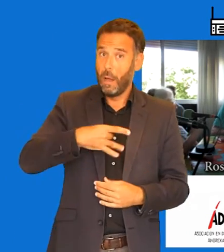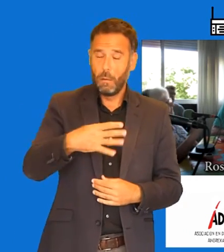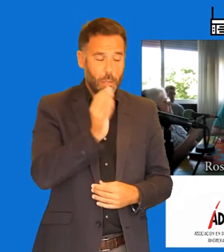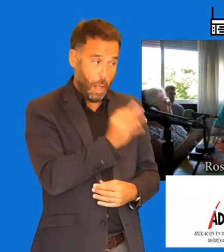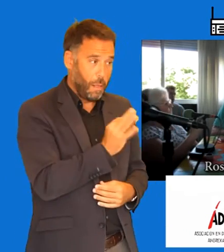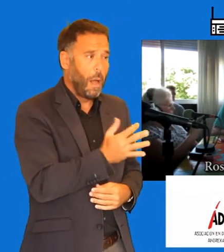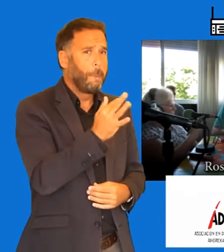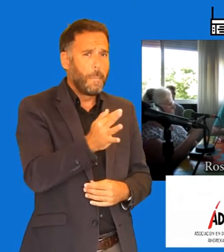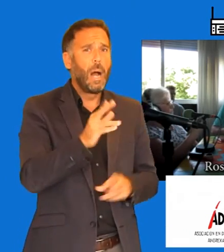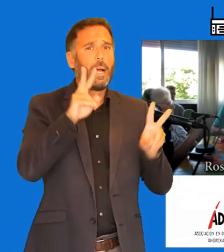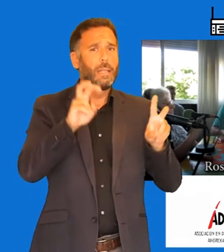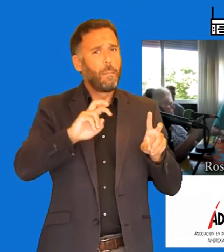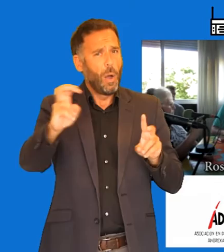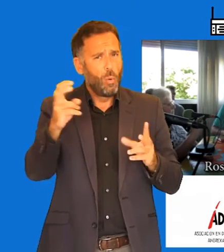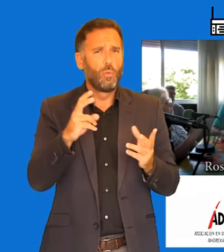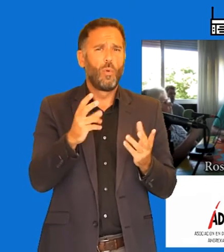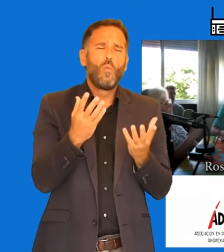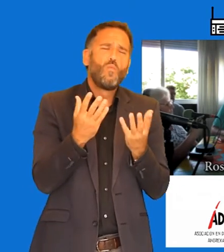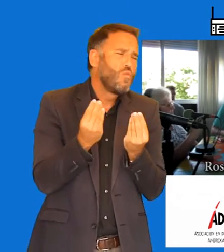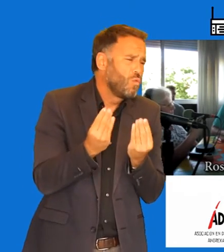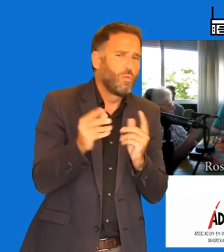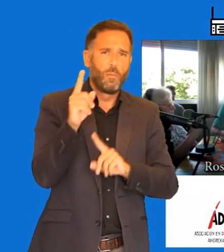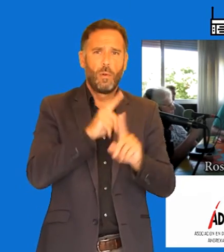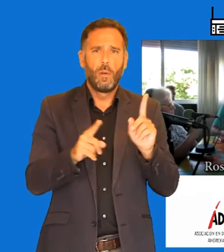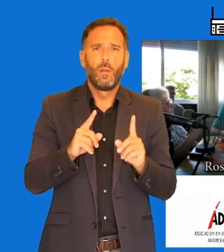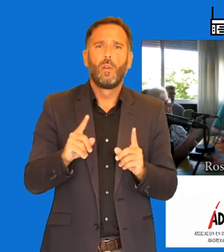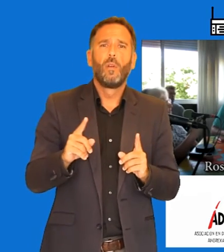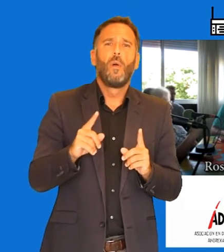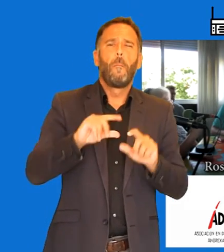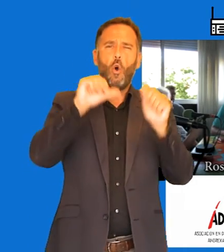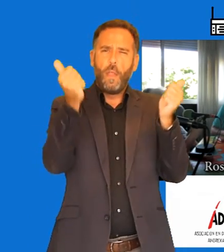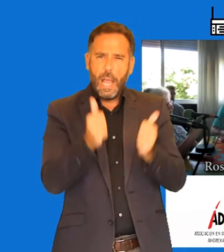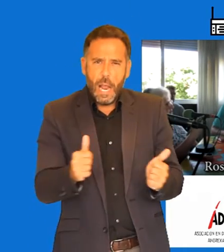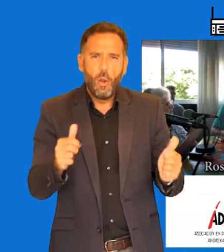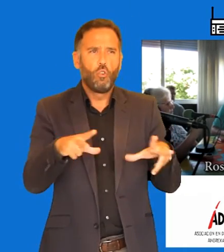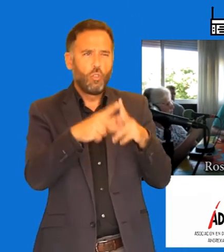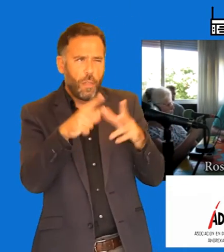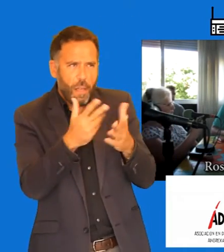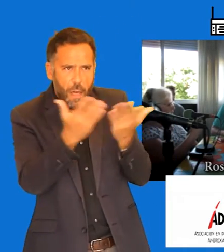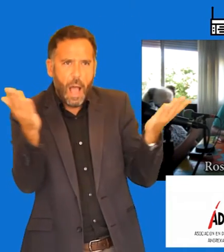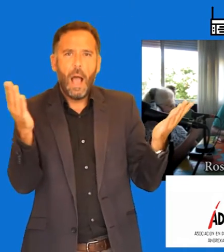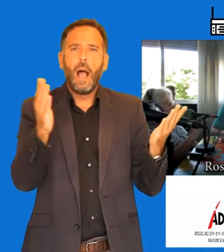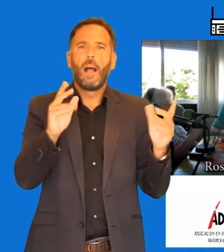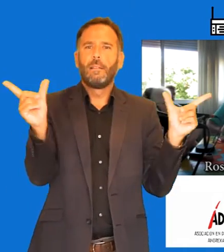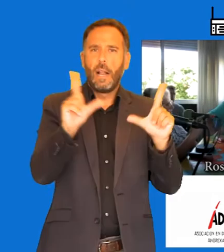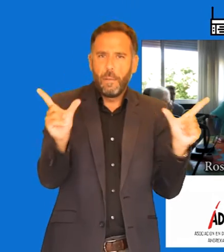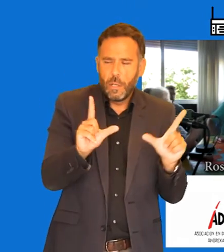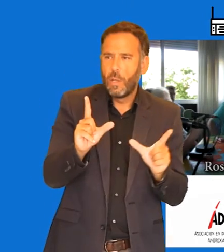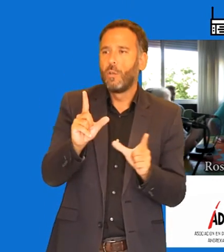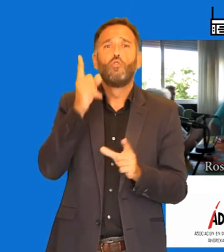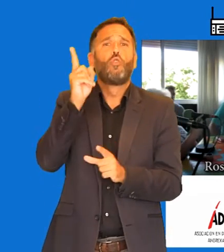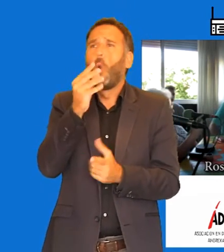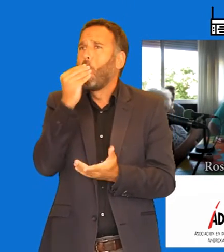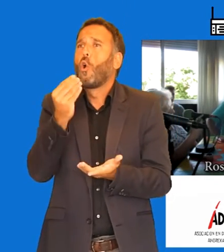entramado por detrás que no es todo eso, Sí, sí, por supuesto. todo, los modelos, cómo se presenta, no es todo el comer o no comer. Esto tiene